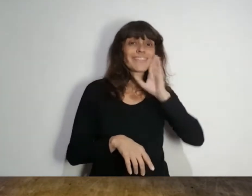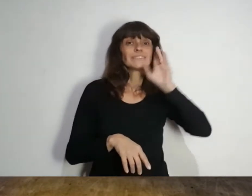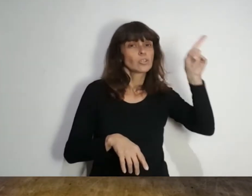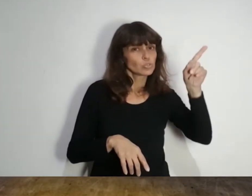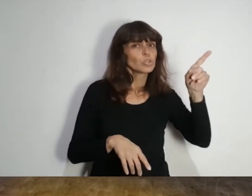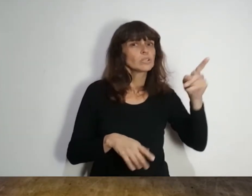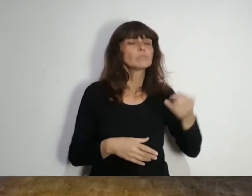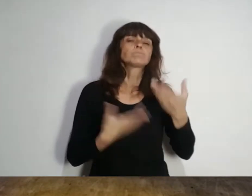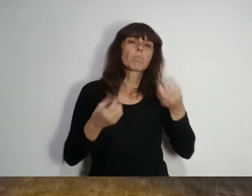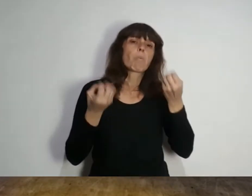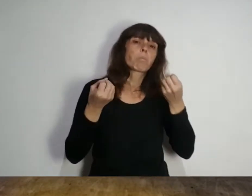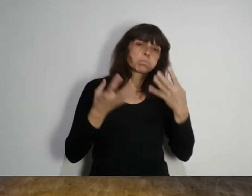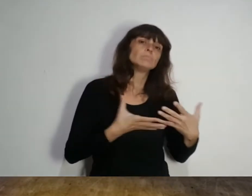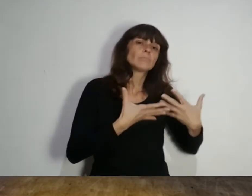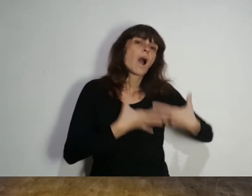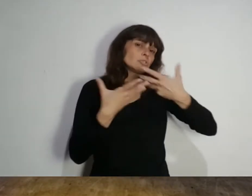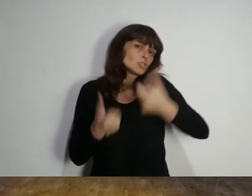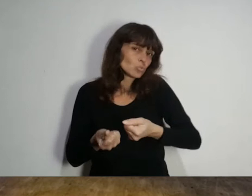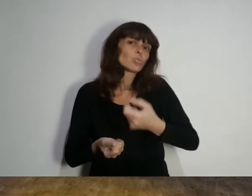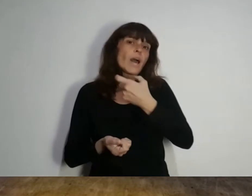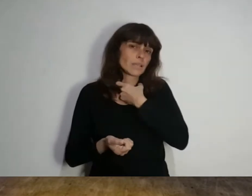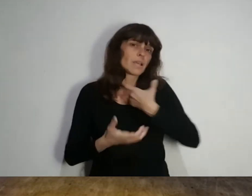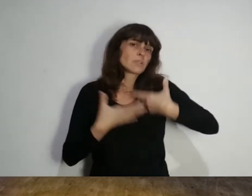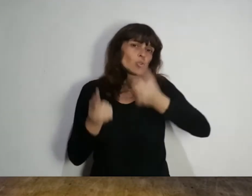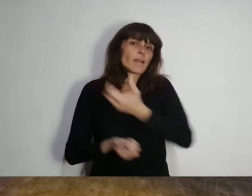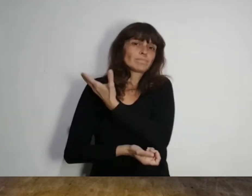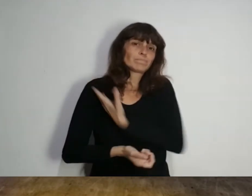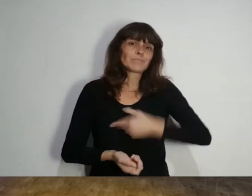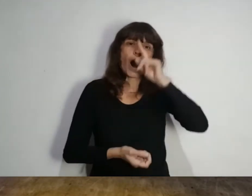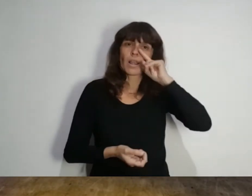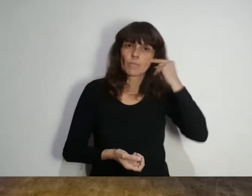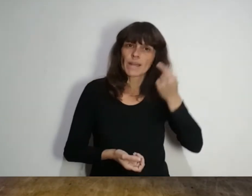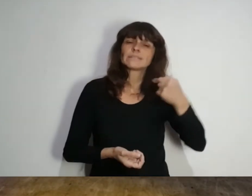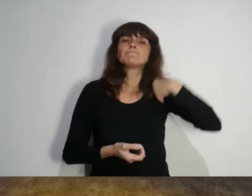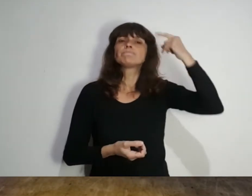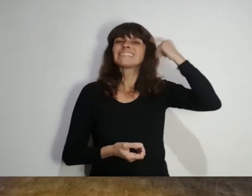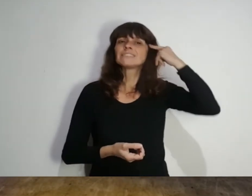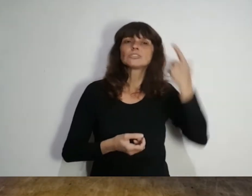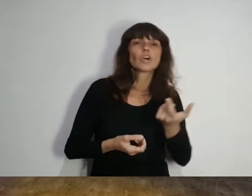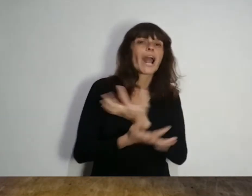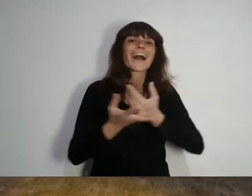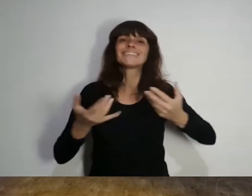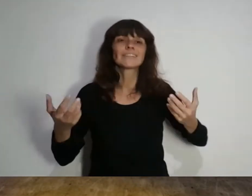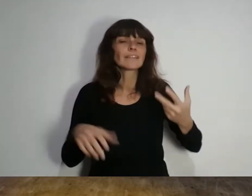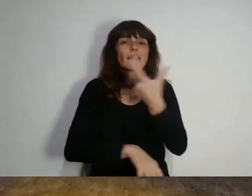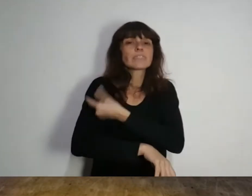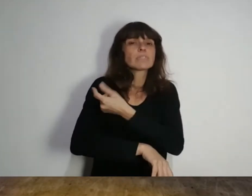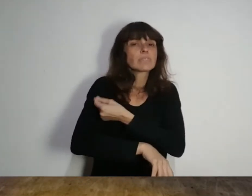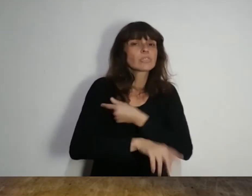demócrata tuvo un gesto político manifiesto con su colega peronista. Fijó el número de donación por cantidad de